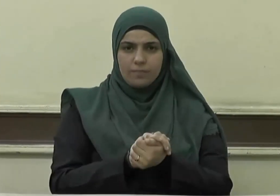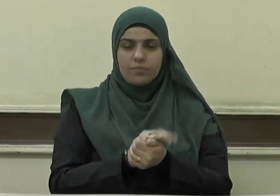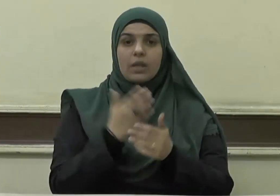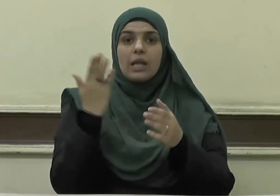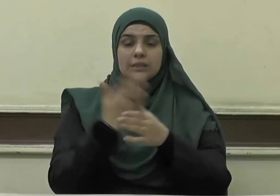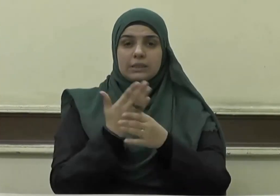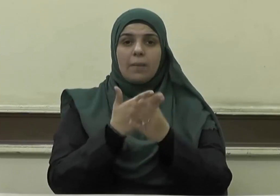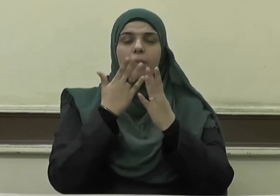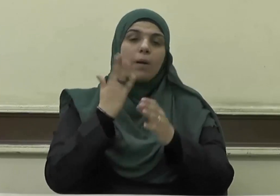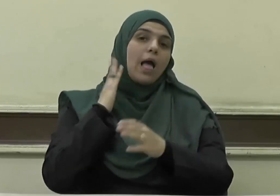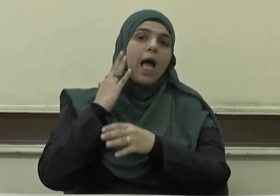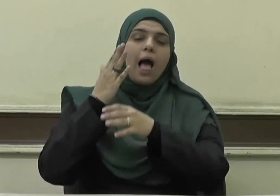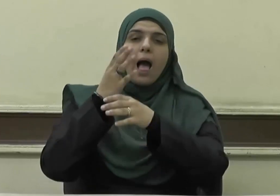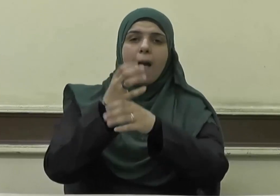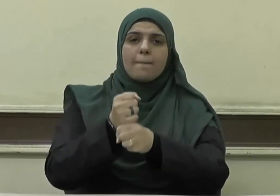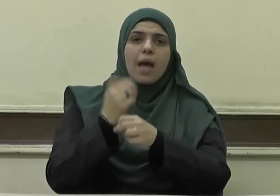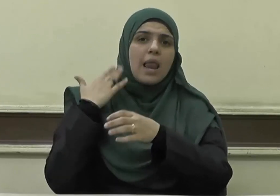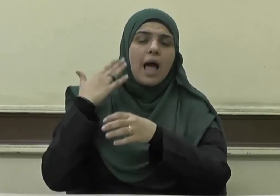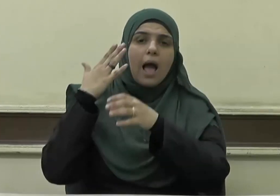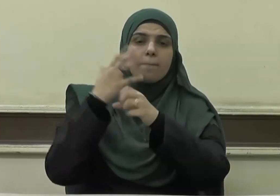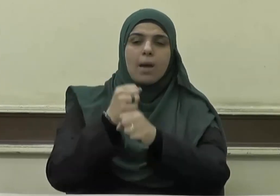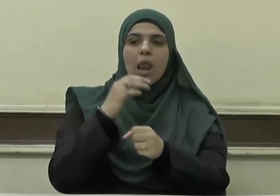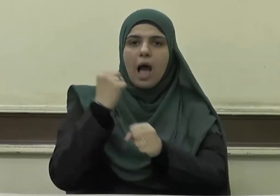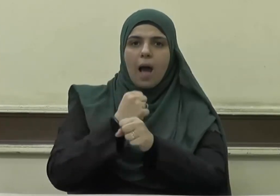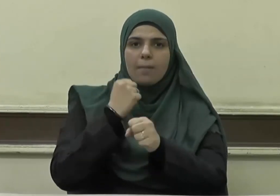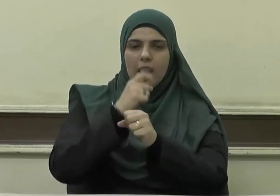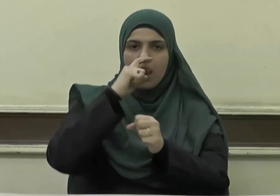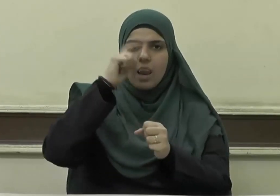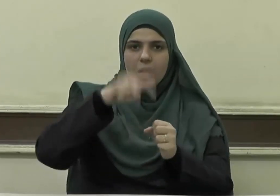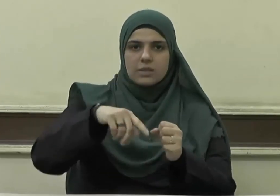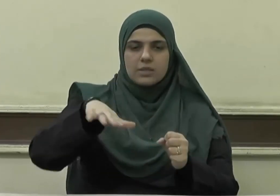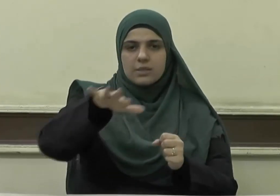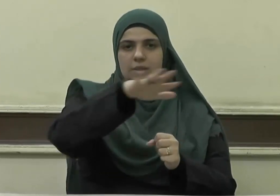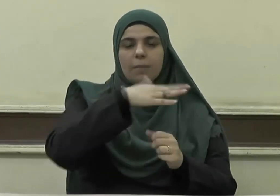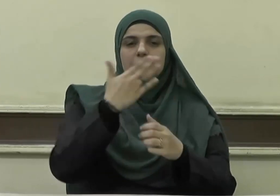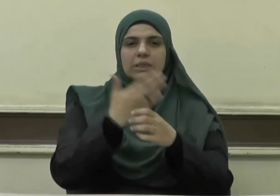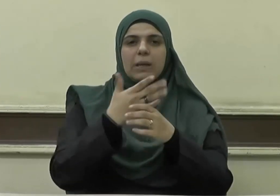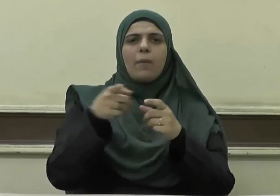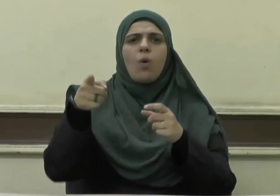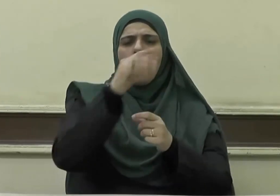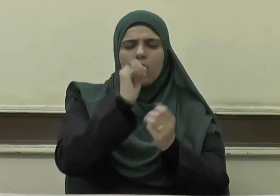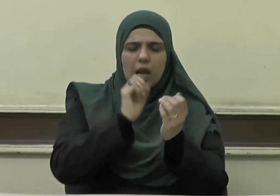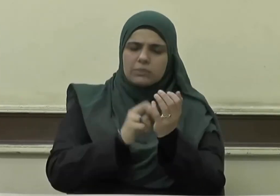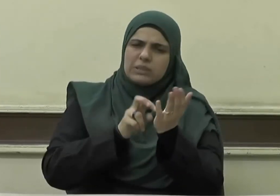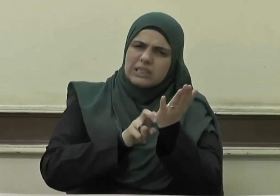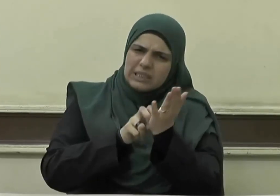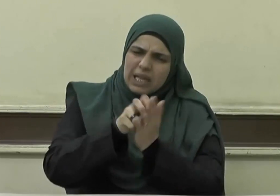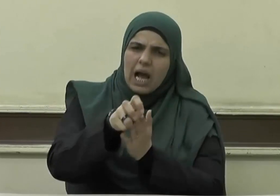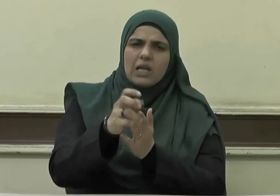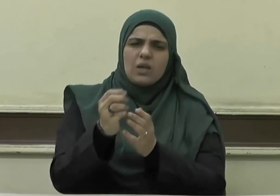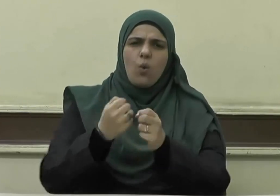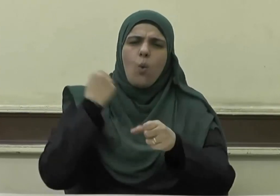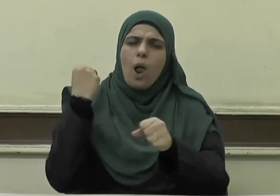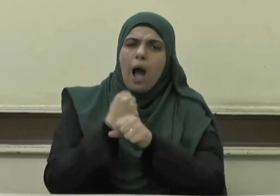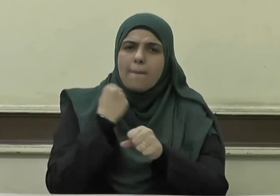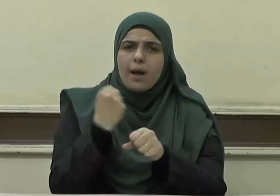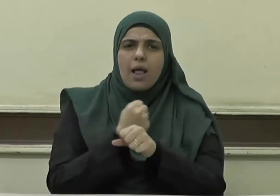أمانة التكليف التي تقتضي السعي والعمل وإعمار